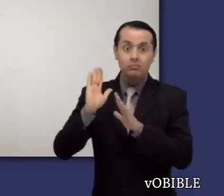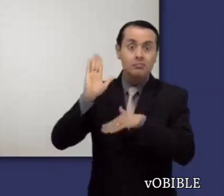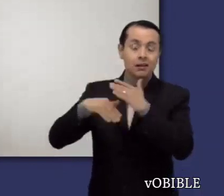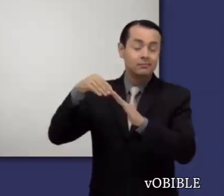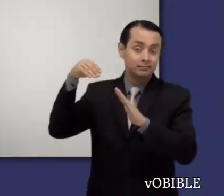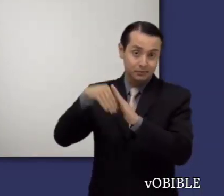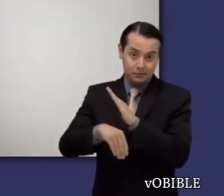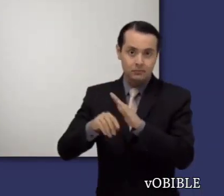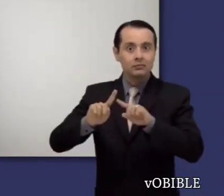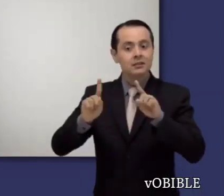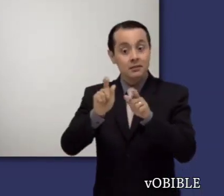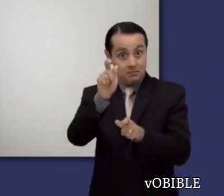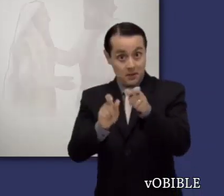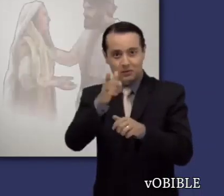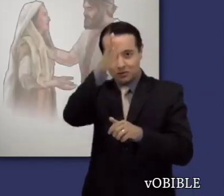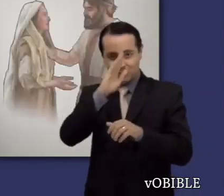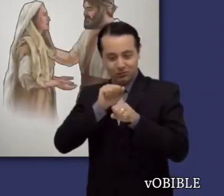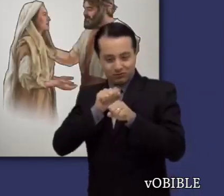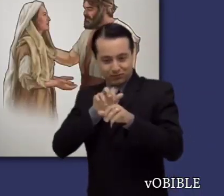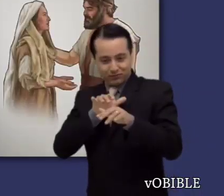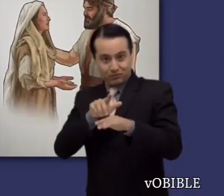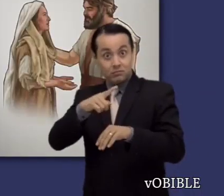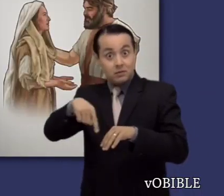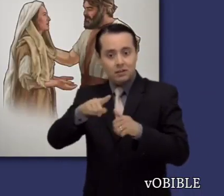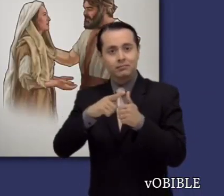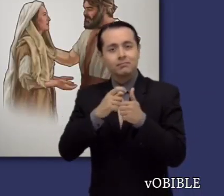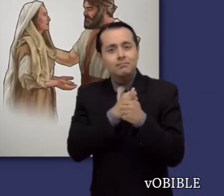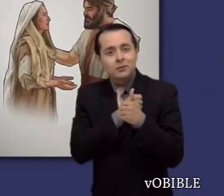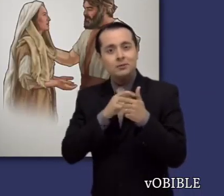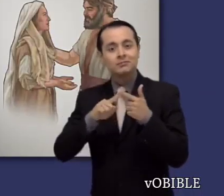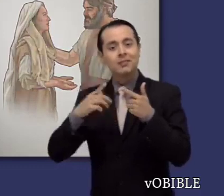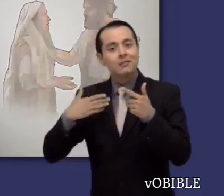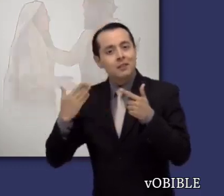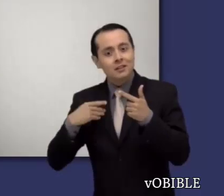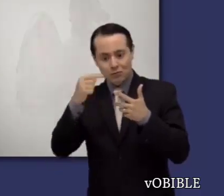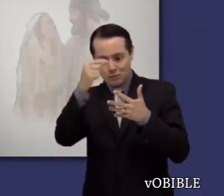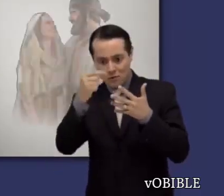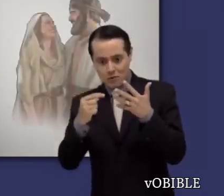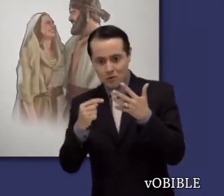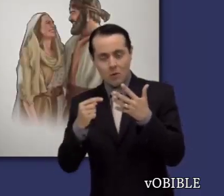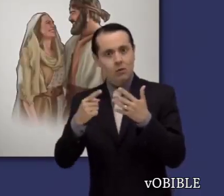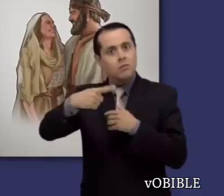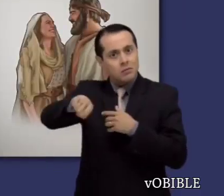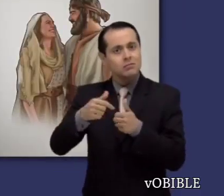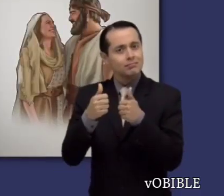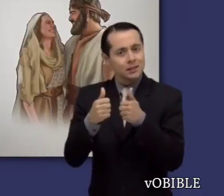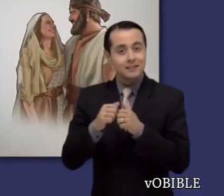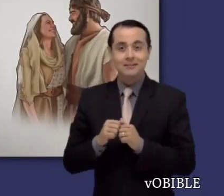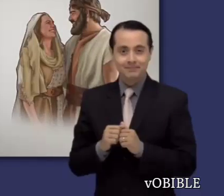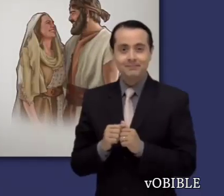También contrasta las obras de la carne con el fruto del Espíritu de Dios y muestra que se ciega lo que se siembra.